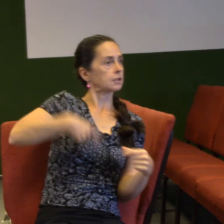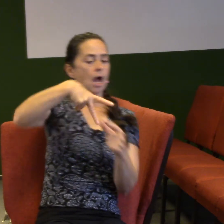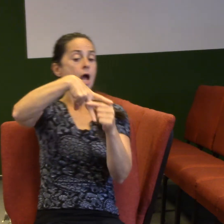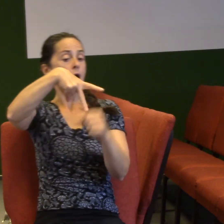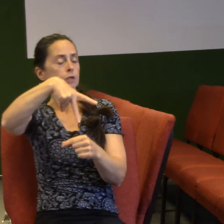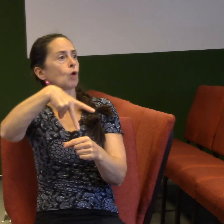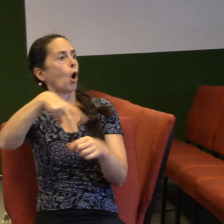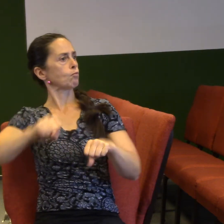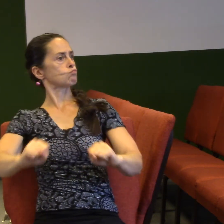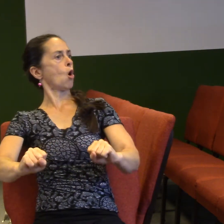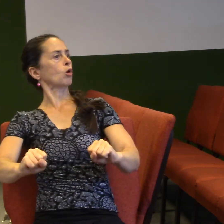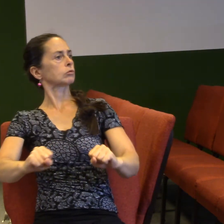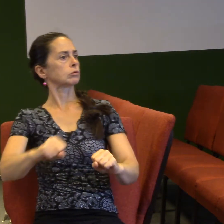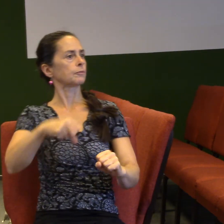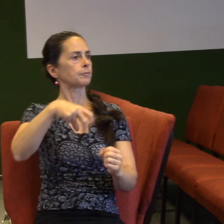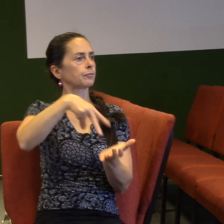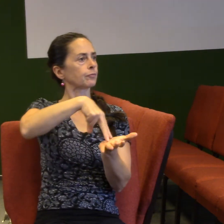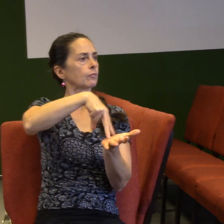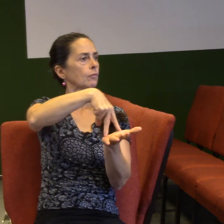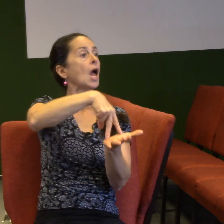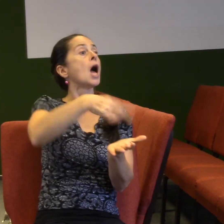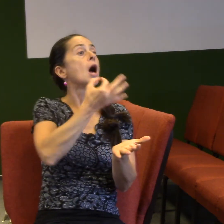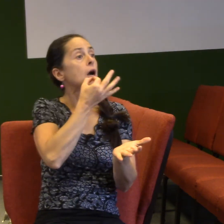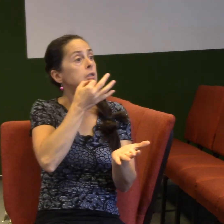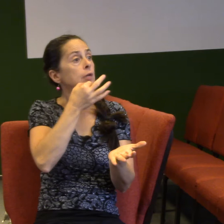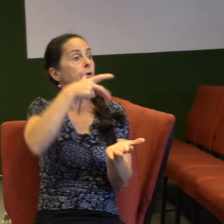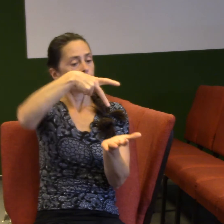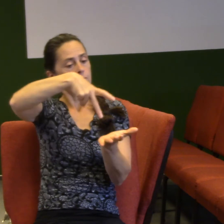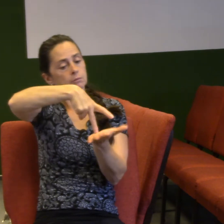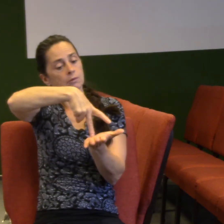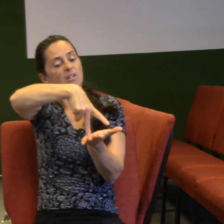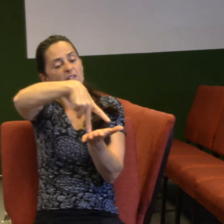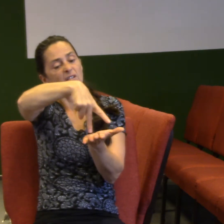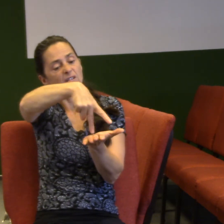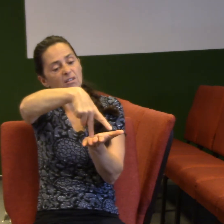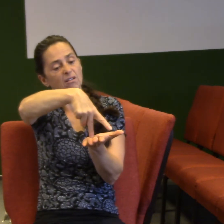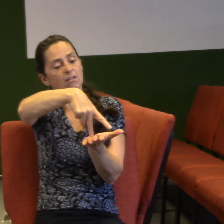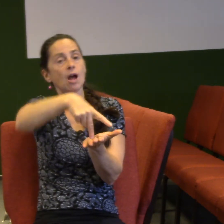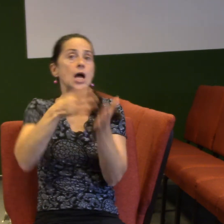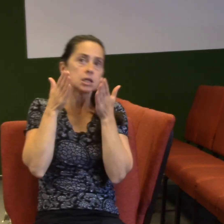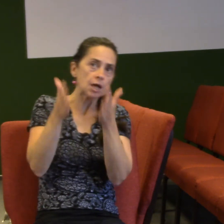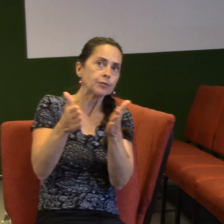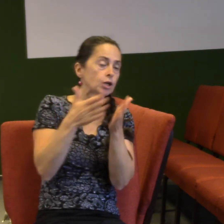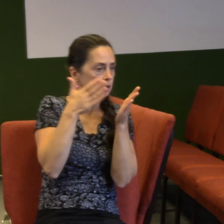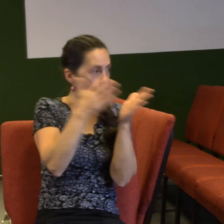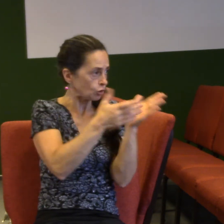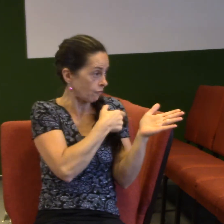Když budeme jednostranní, tak budeme vždycky kulhat. Když se budeme zaměřovat jenom na lásku a nebudeme hledat boží moc,